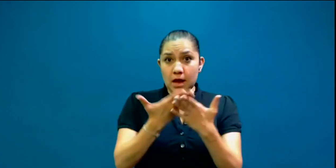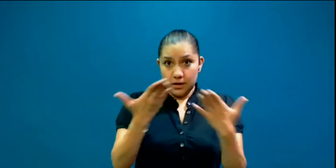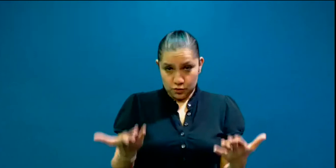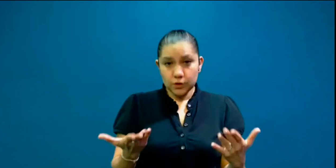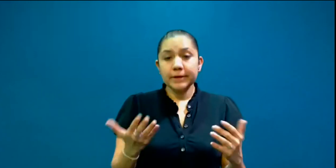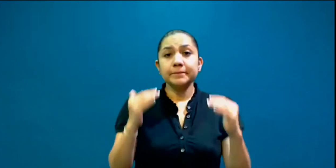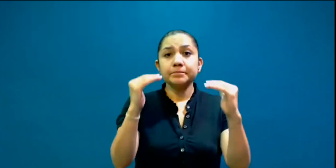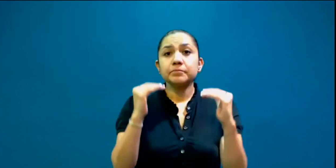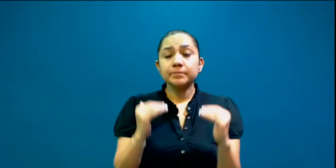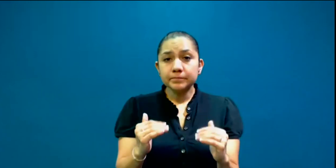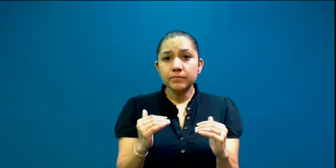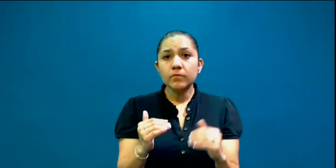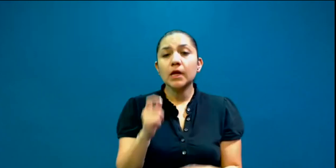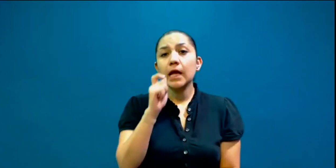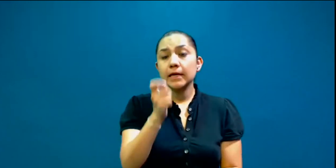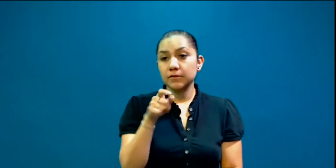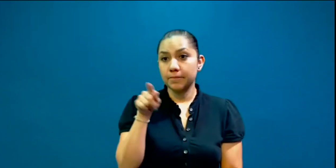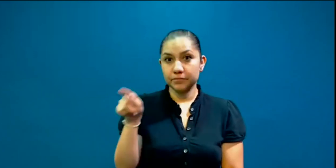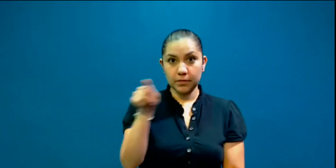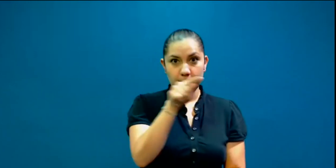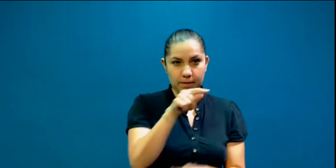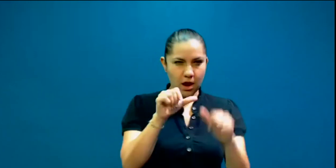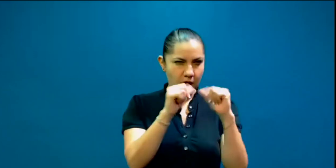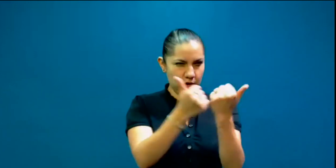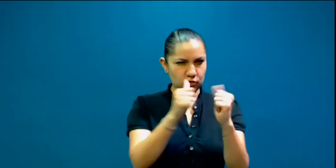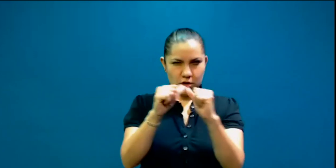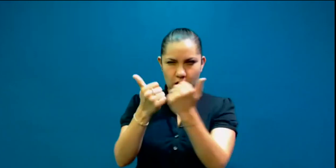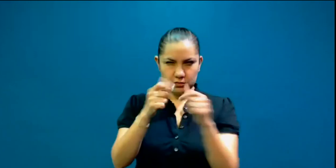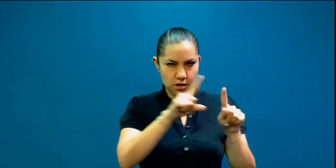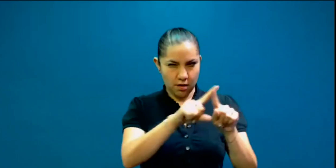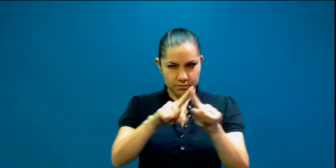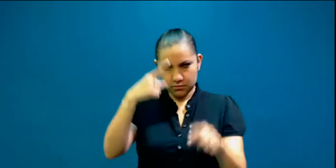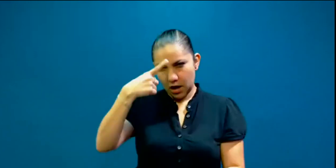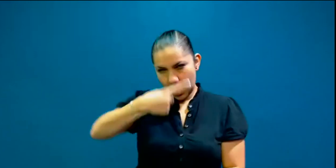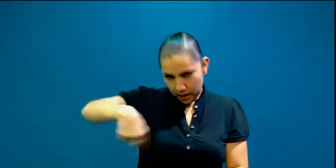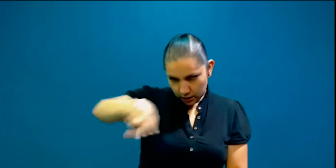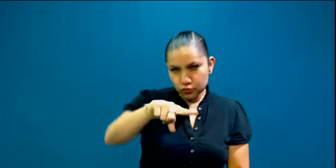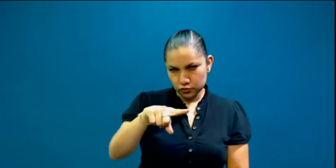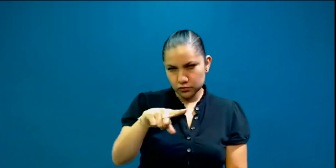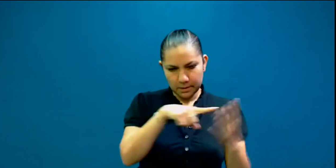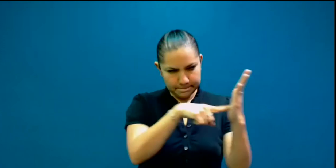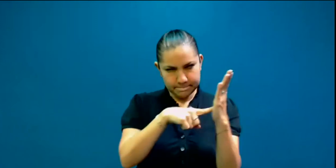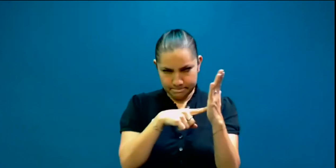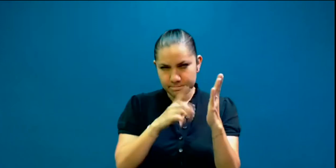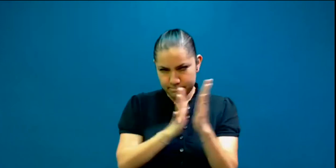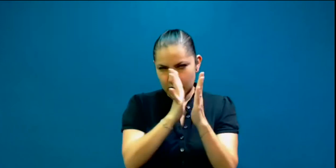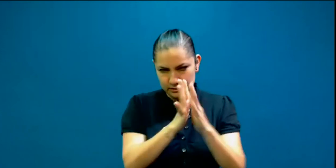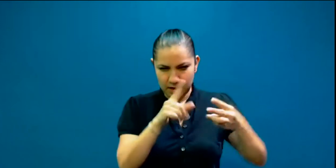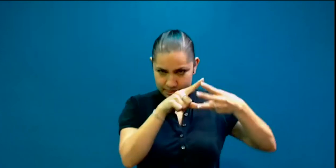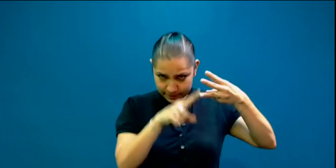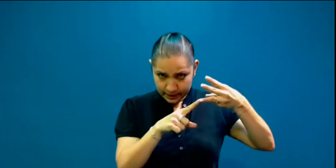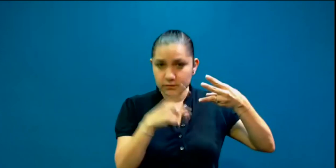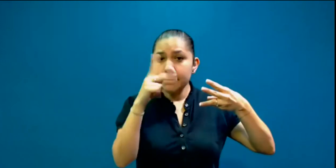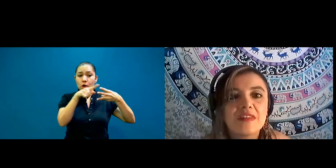tres de las otras asociaciones que van a participar con nosotros, lo van a hacer ya habiendo